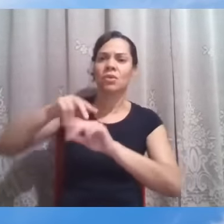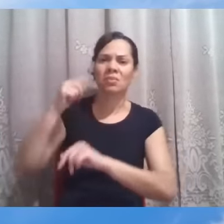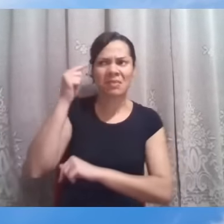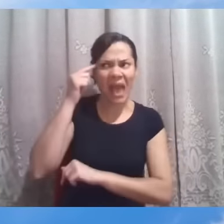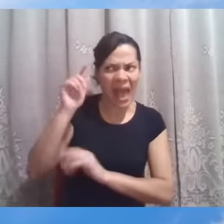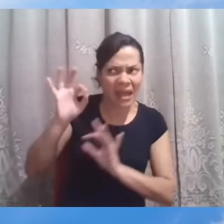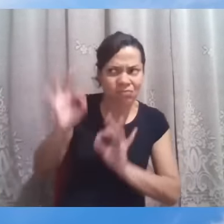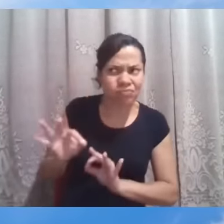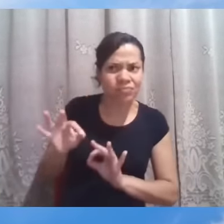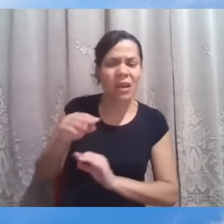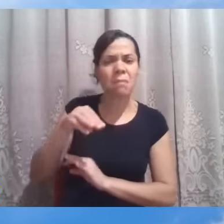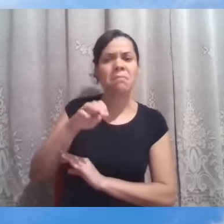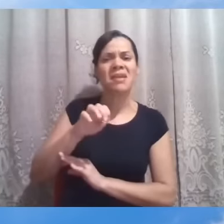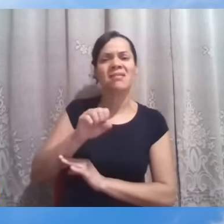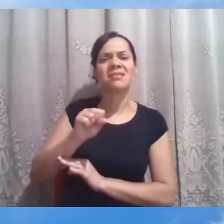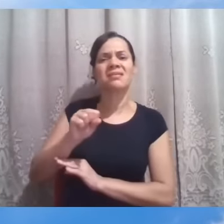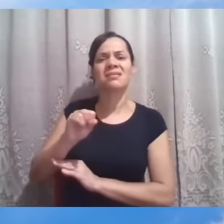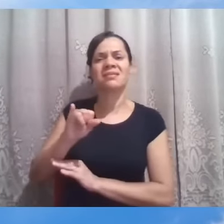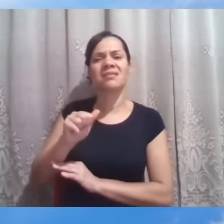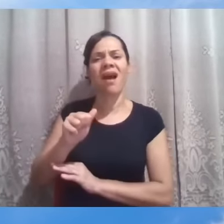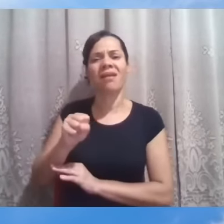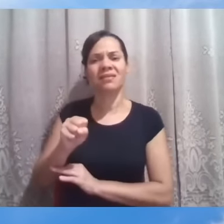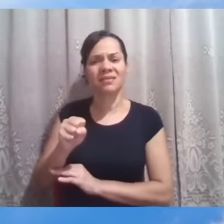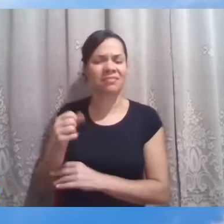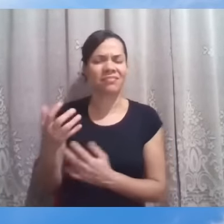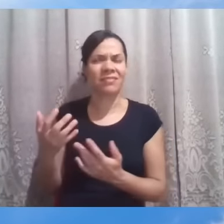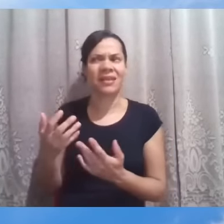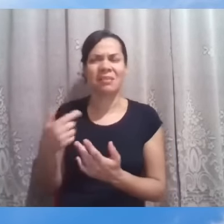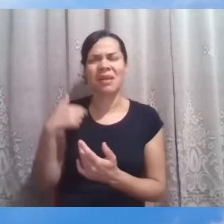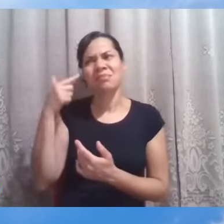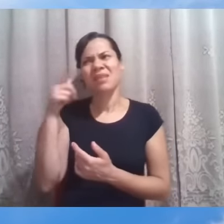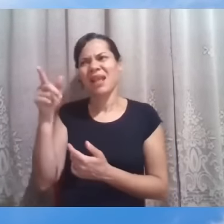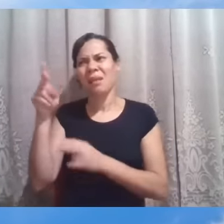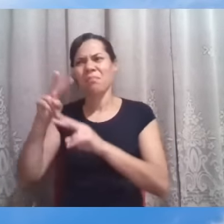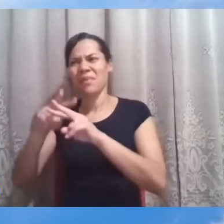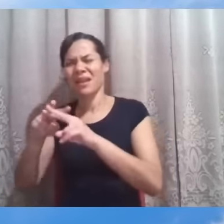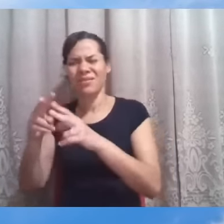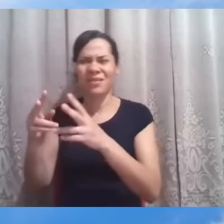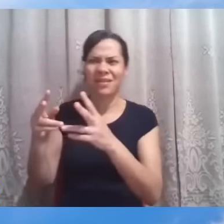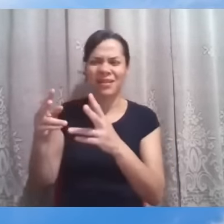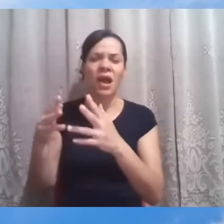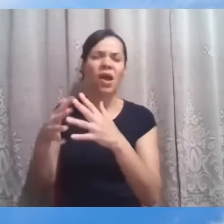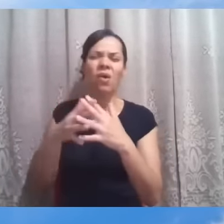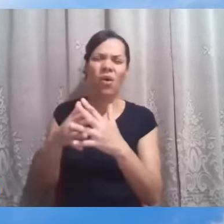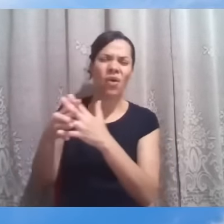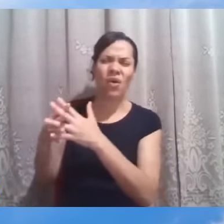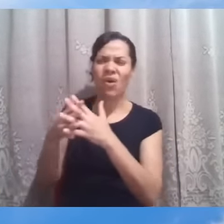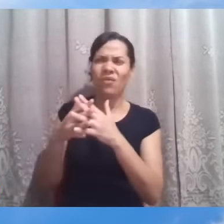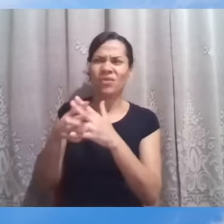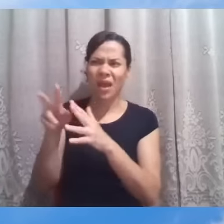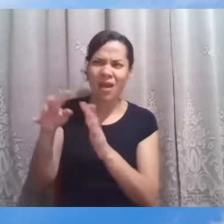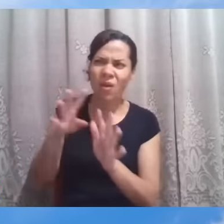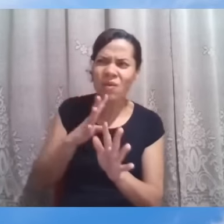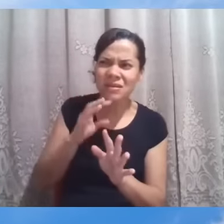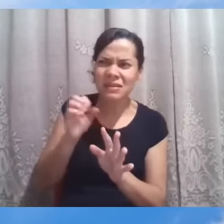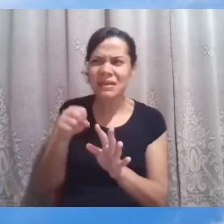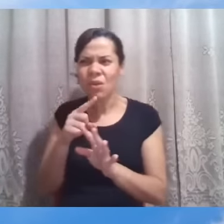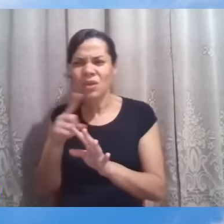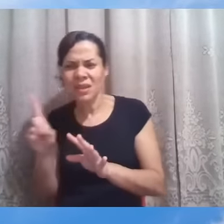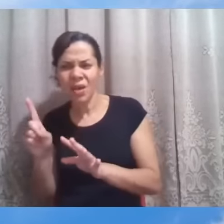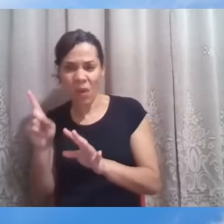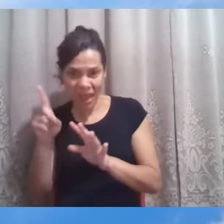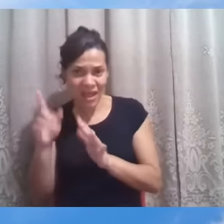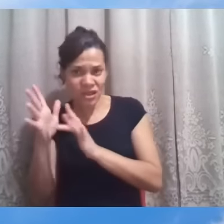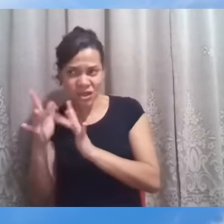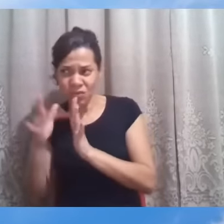Porque o Messias era para triunfar, Jesus foi preso dessa... Então, enquanto eles próprios oscilavam em reconhecê-lo como tal, embora em alguns